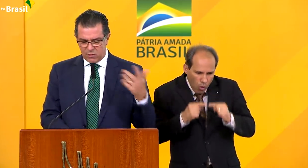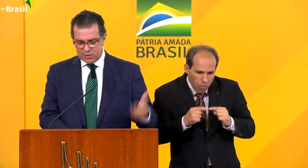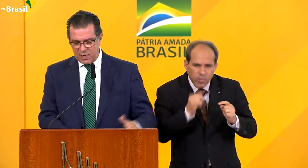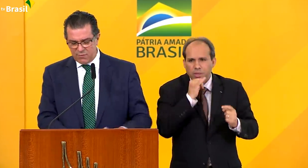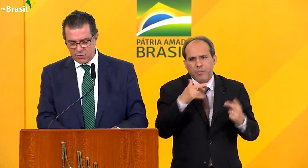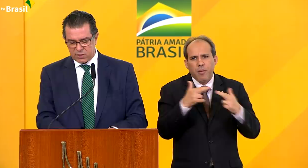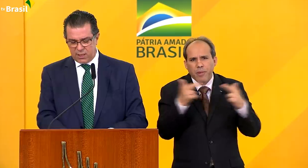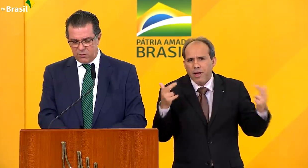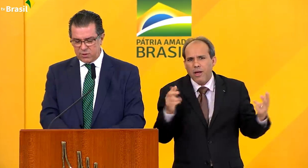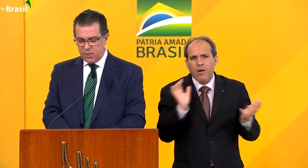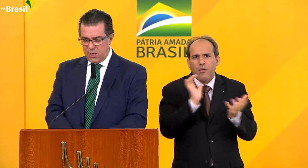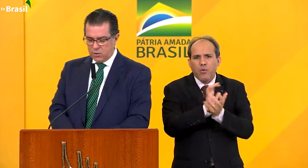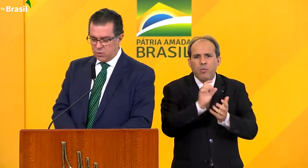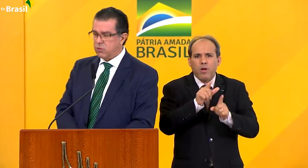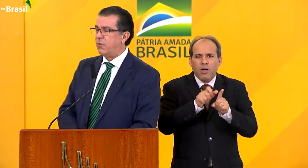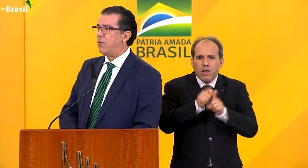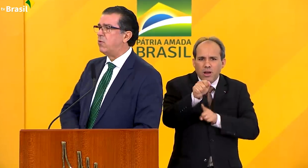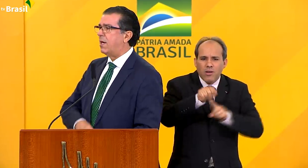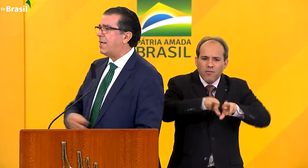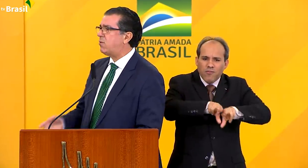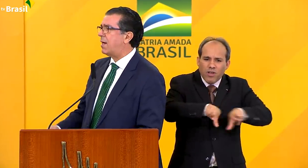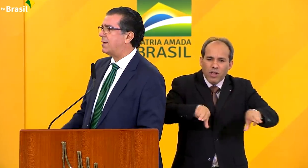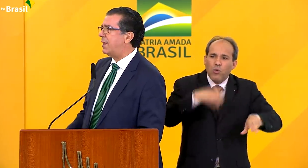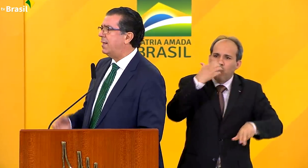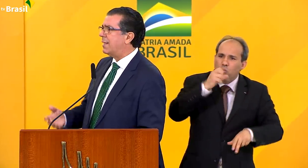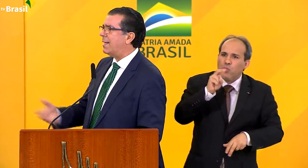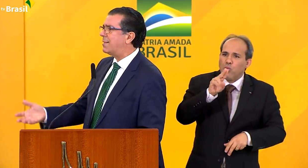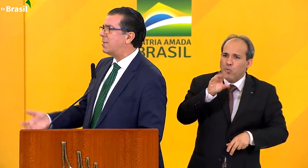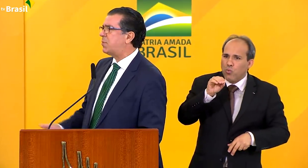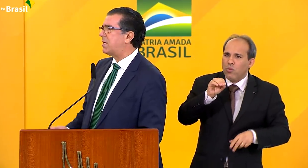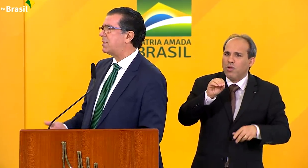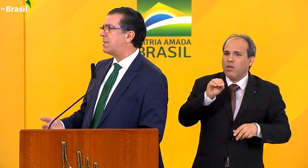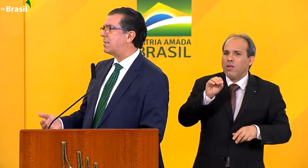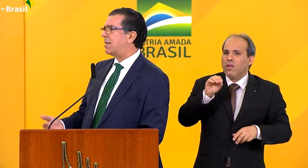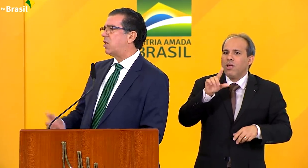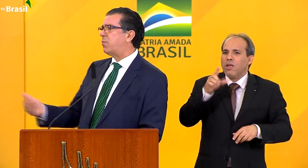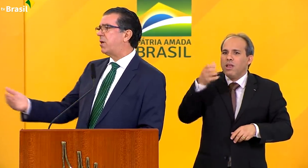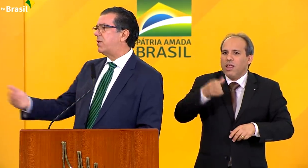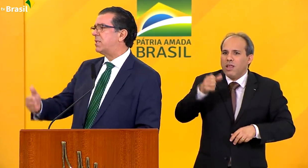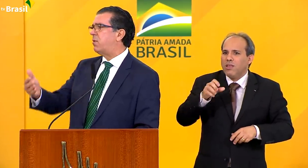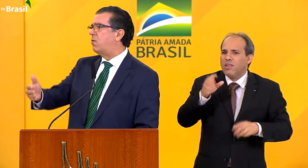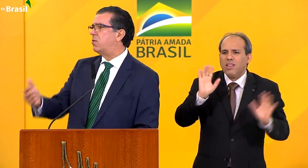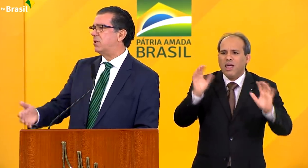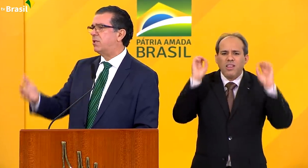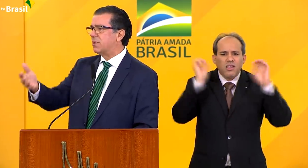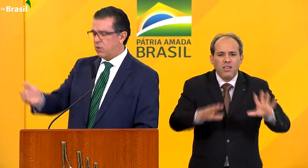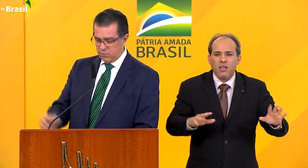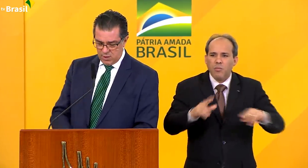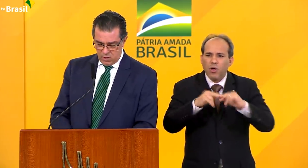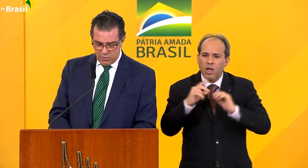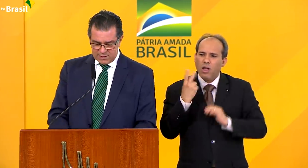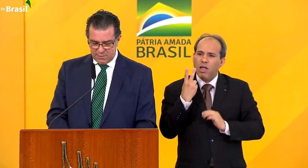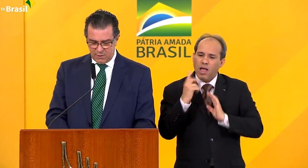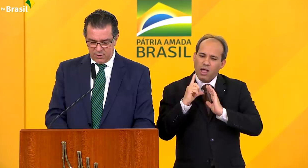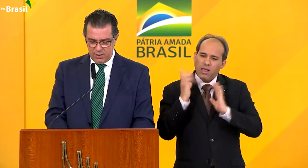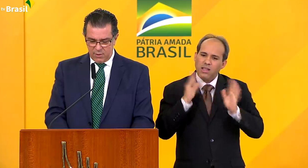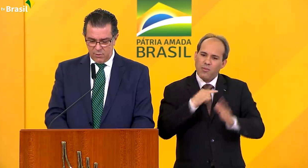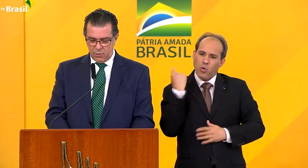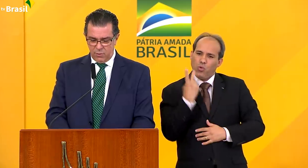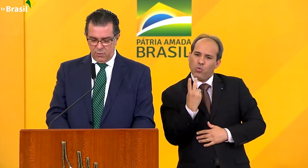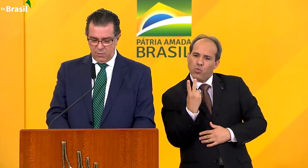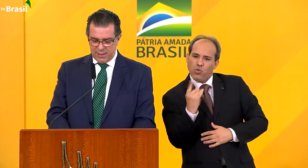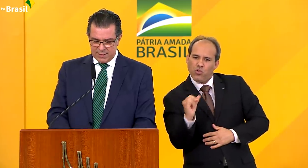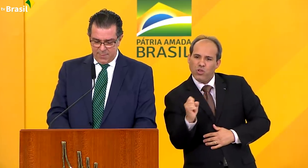macarrão, as conservas, os grãos, suco de fruta, leite, o HT, nada disso precisa ser descartado porque venceu a um, dois dias, a uma semana